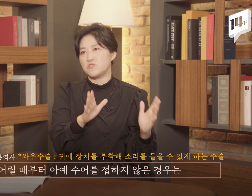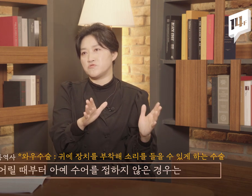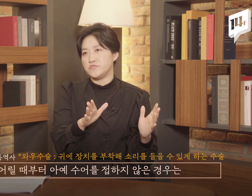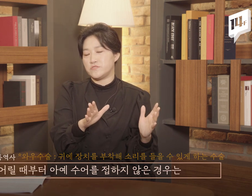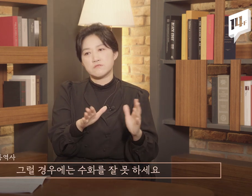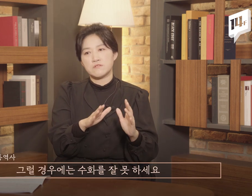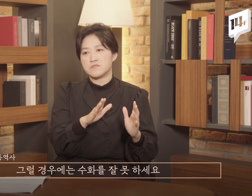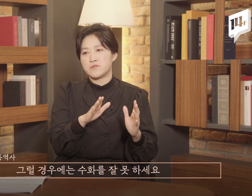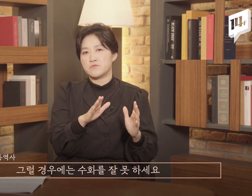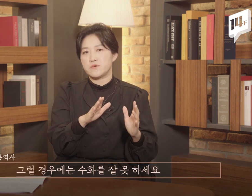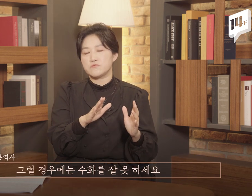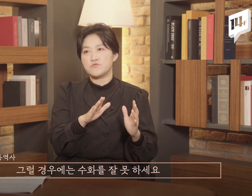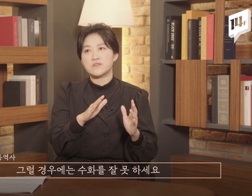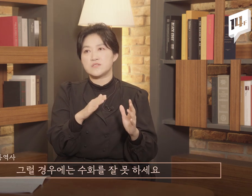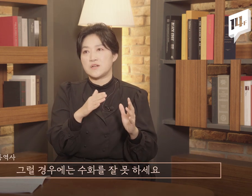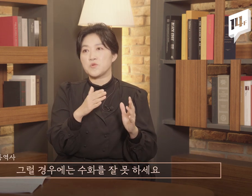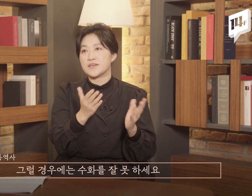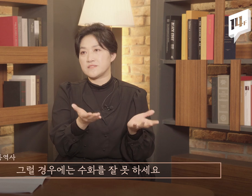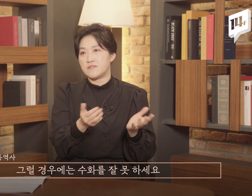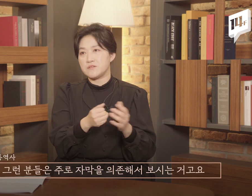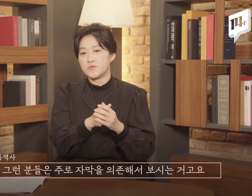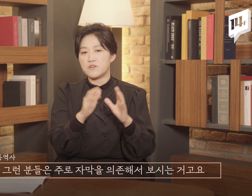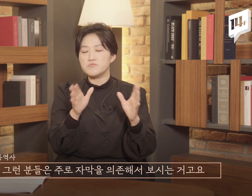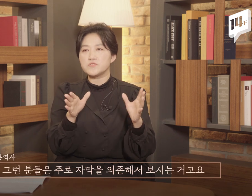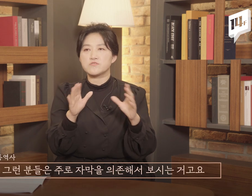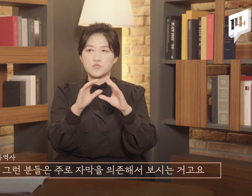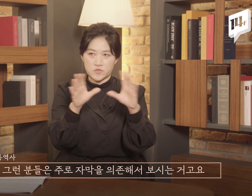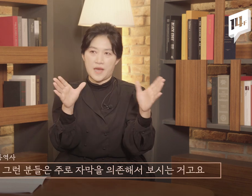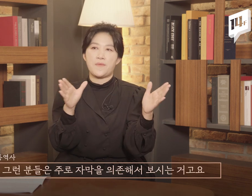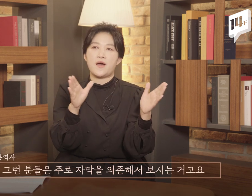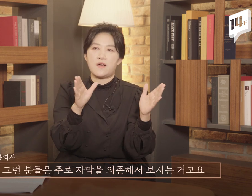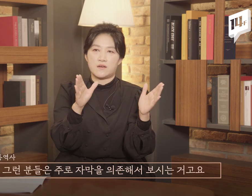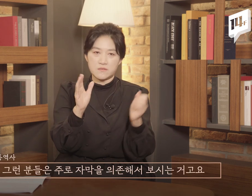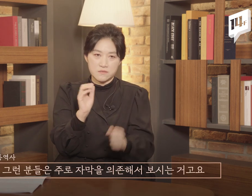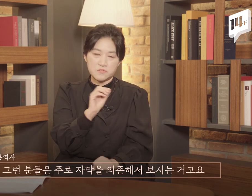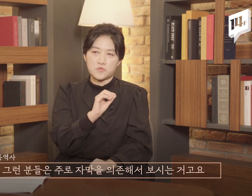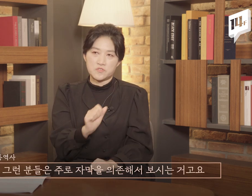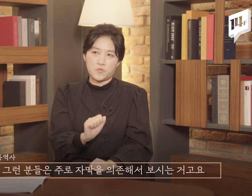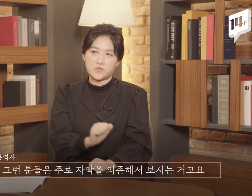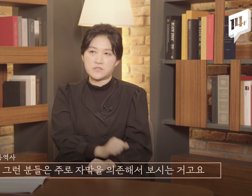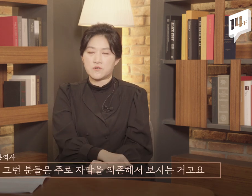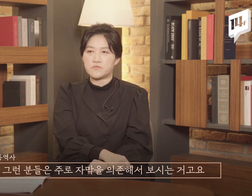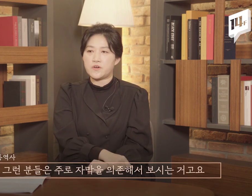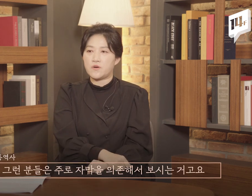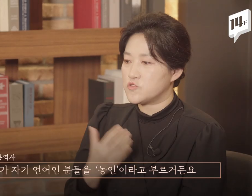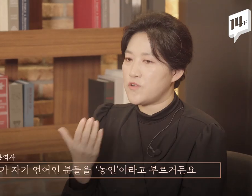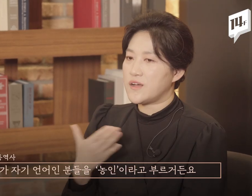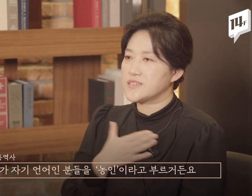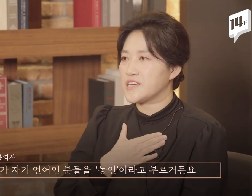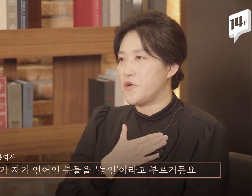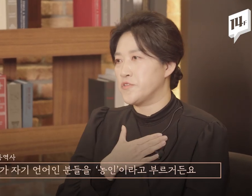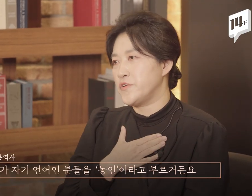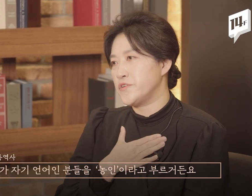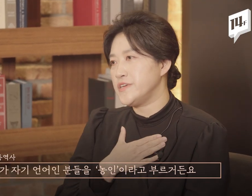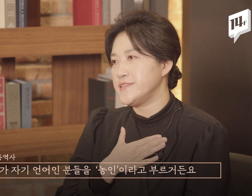경우는 그럴 경우에는 수화를 잘 못하세요. 그러면 그런 분들은 주로 자막을 의존해서 보시는 거고요. 수화가 자기 언어인